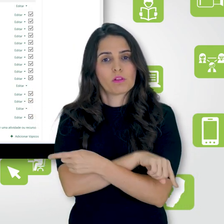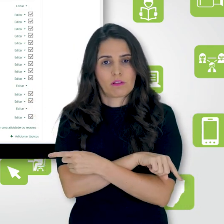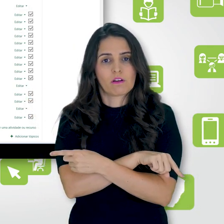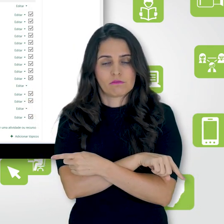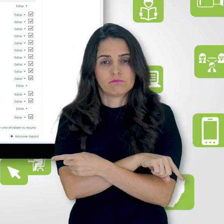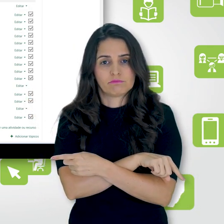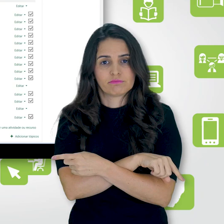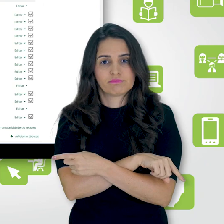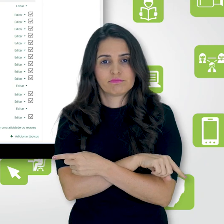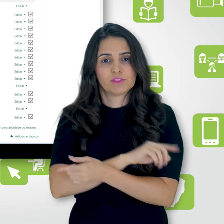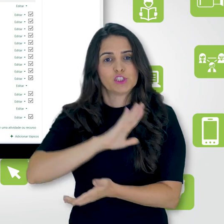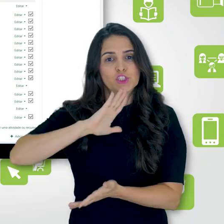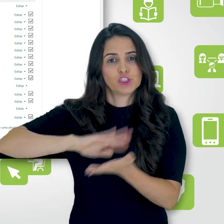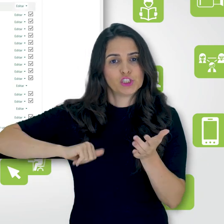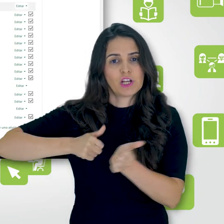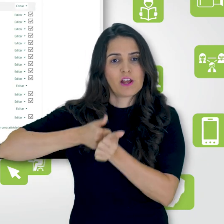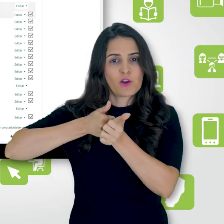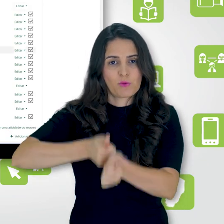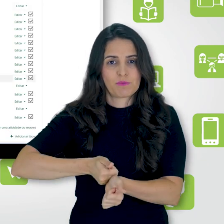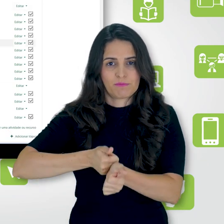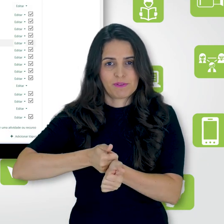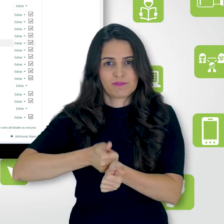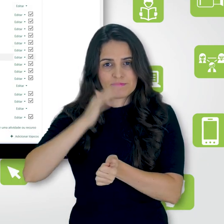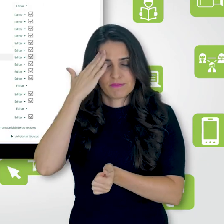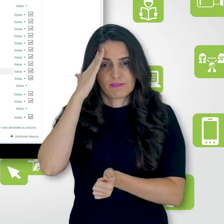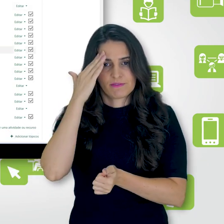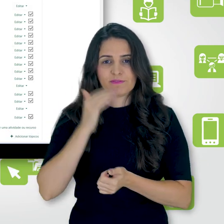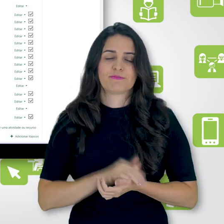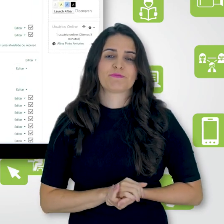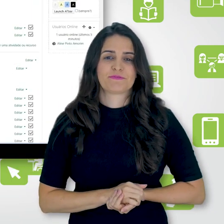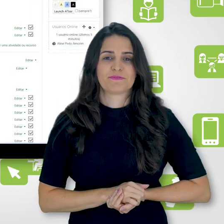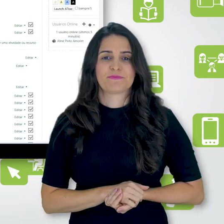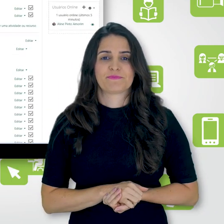inverso. Tirar o acompanhamento de conclusão.